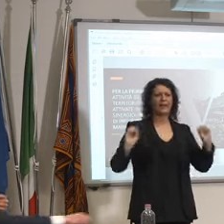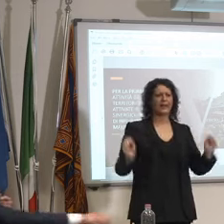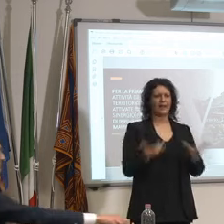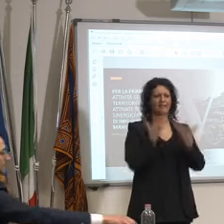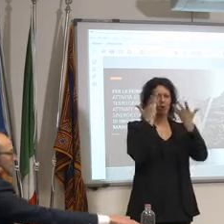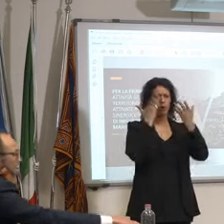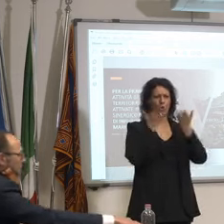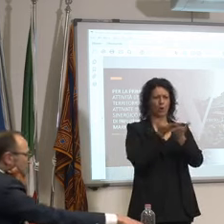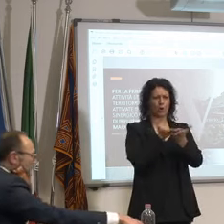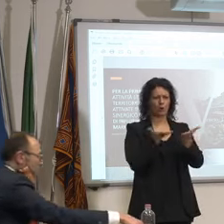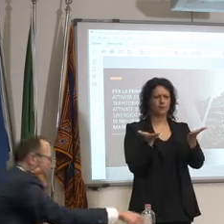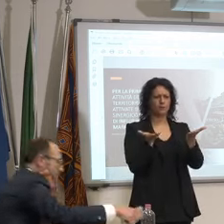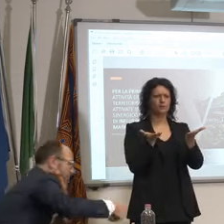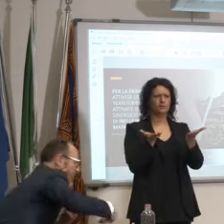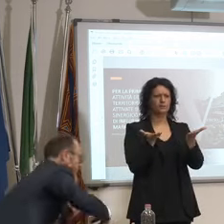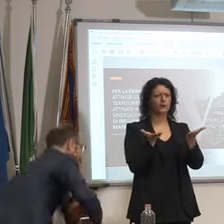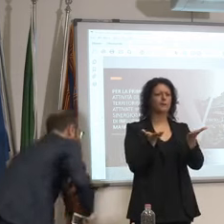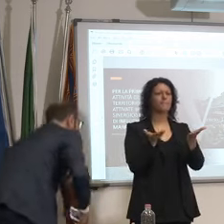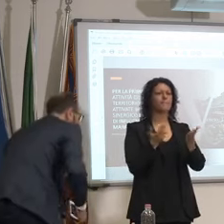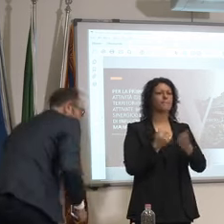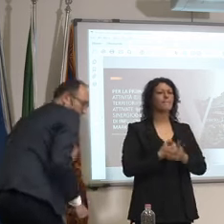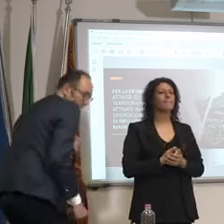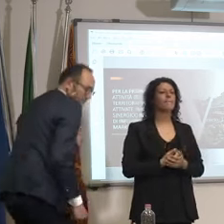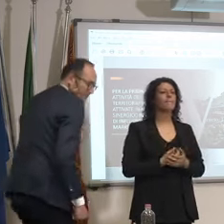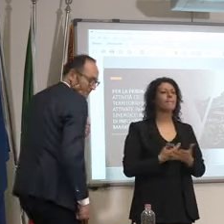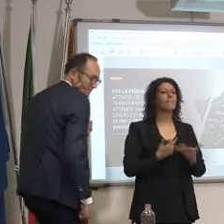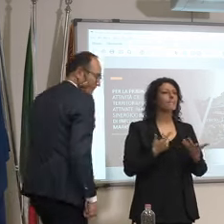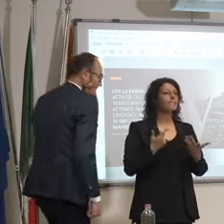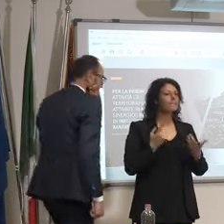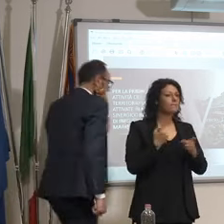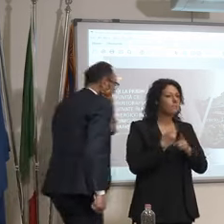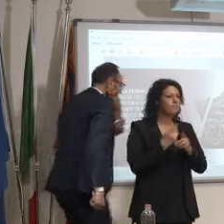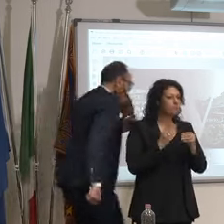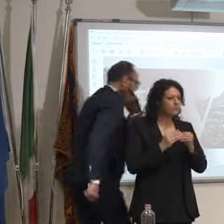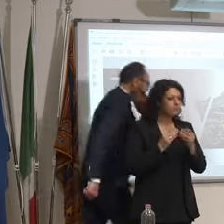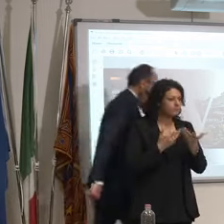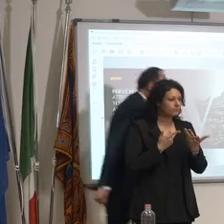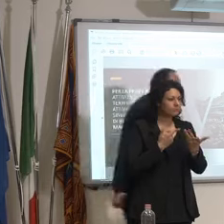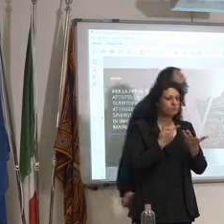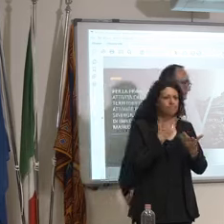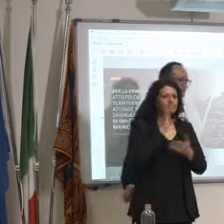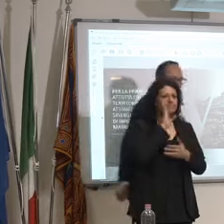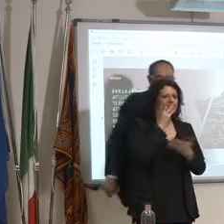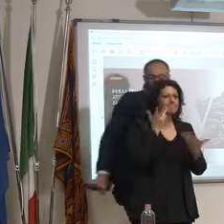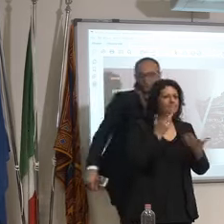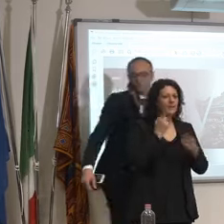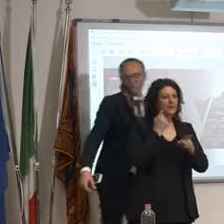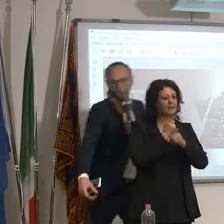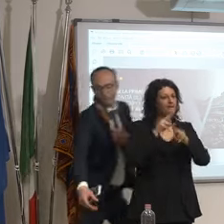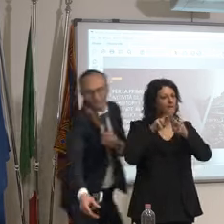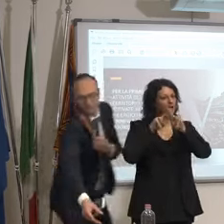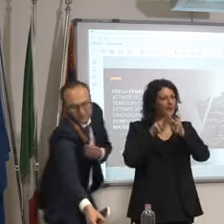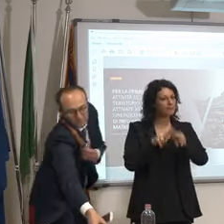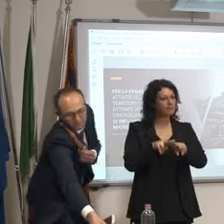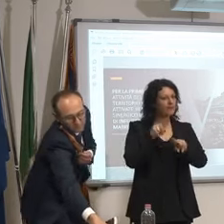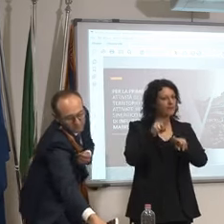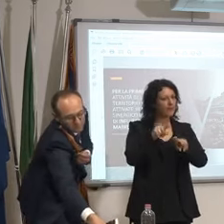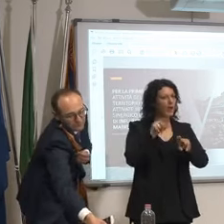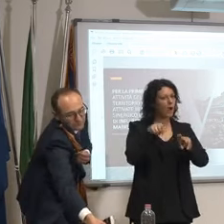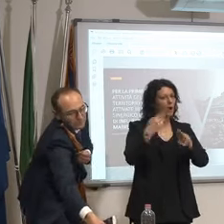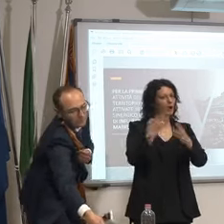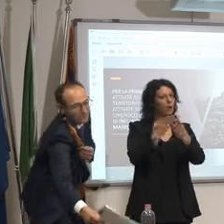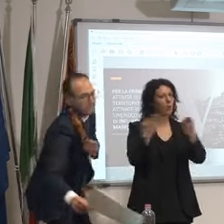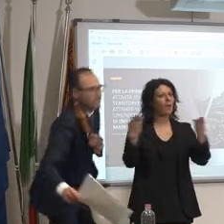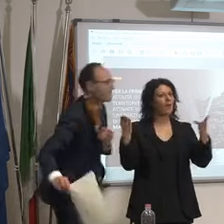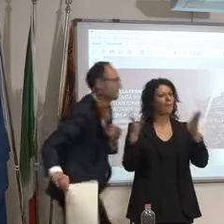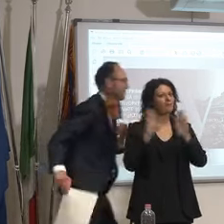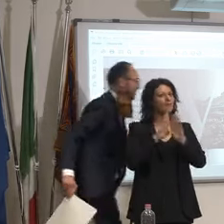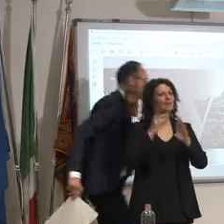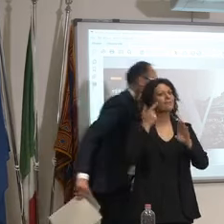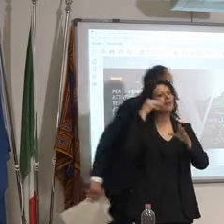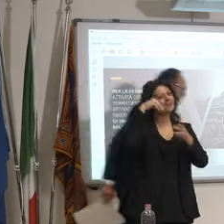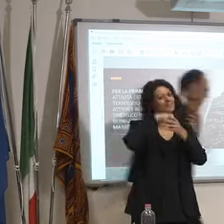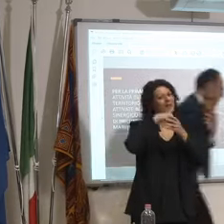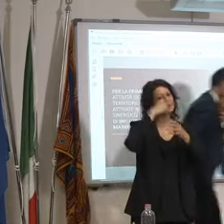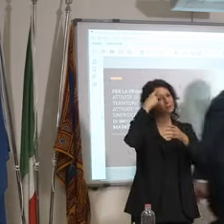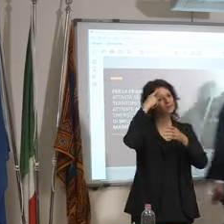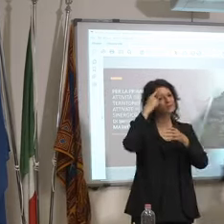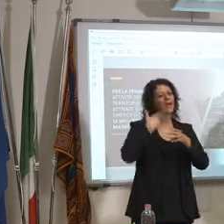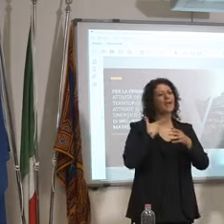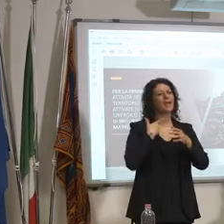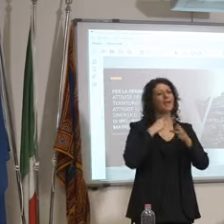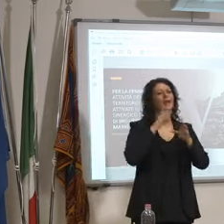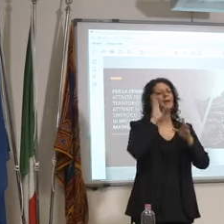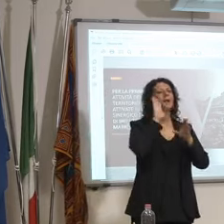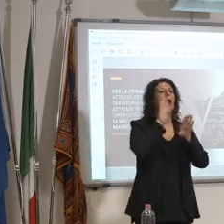essere seguito secondo lei cioè far fare di nuovo la quarantena tutti dentro a queste camerate sono camerate quindi sono in tantissimi c'è rischio che possa